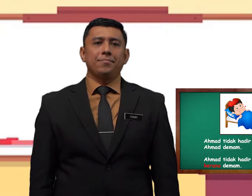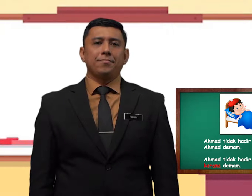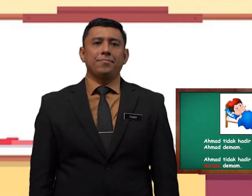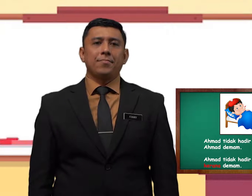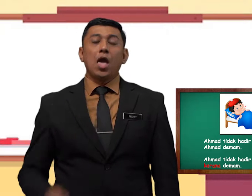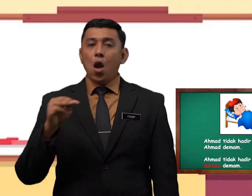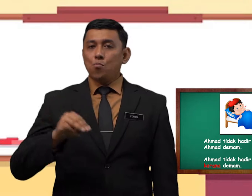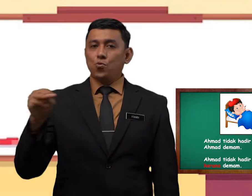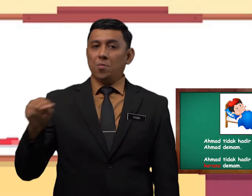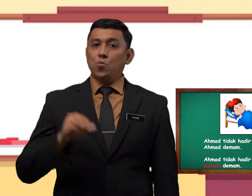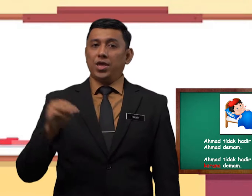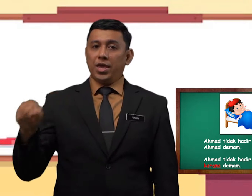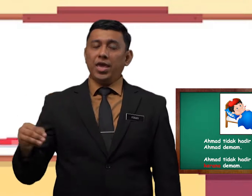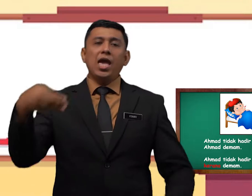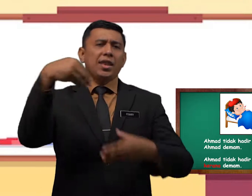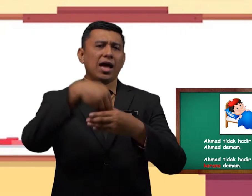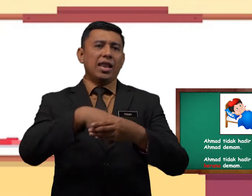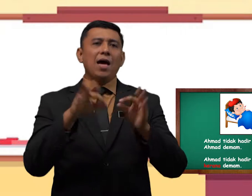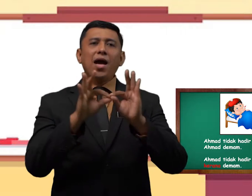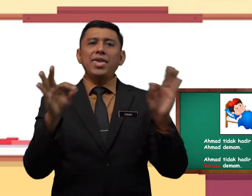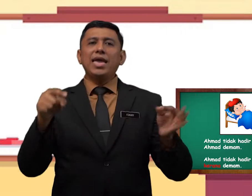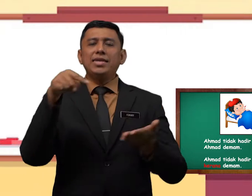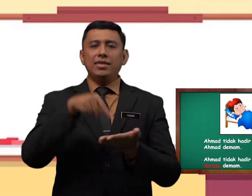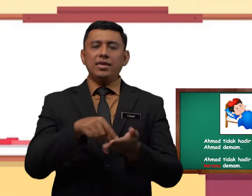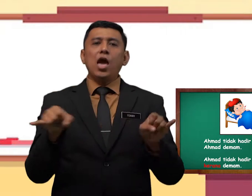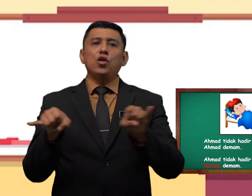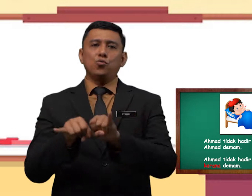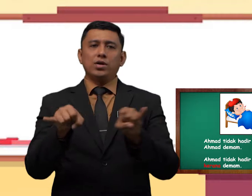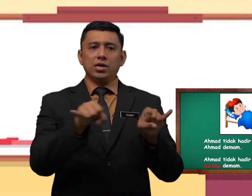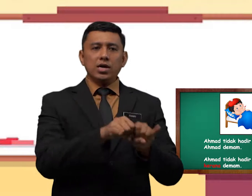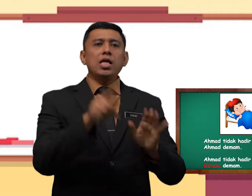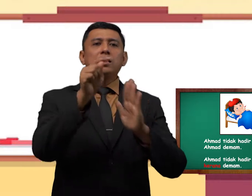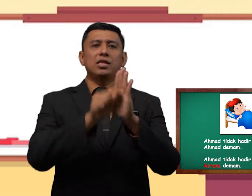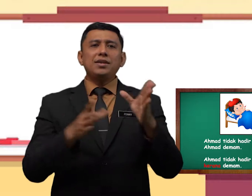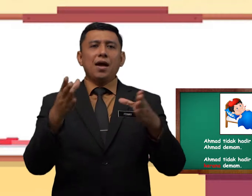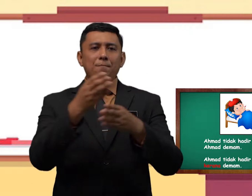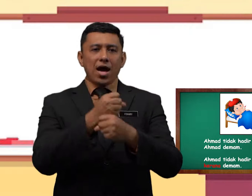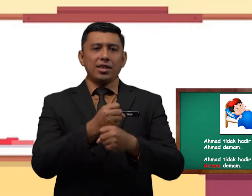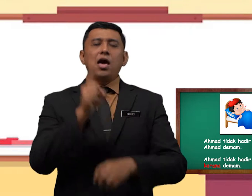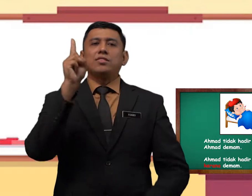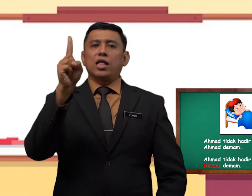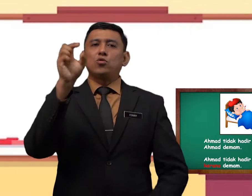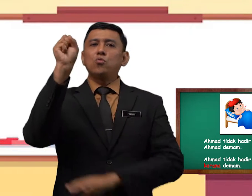predikat. Murid-murid dalam ayat ini juga terdapat satu